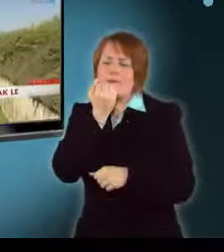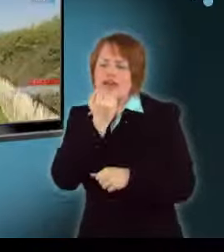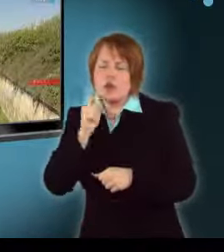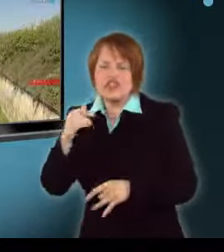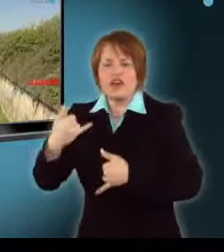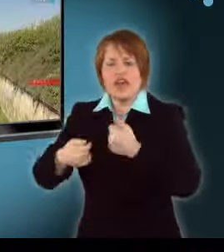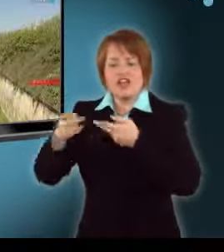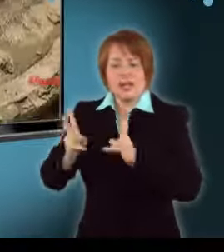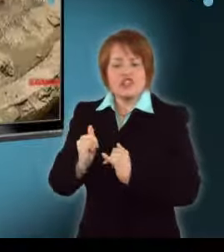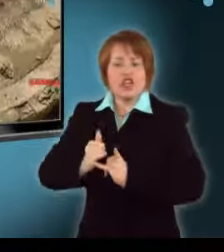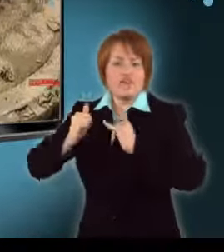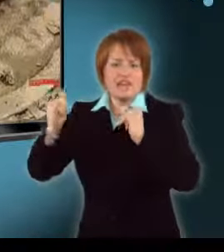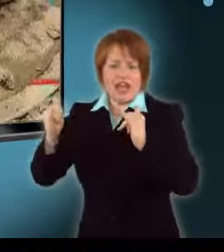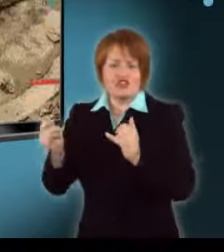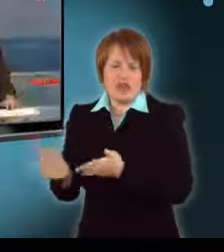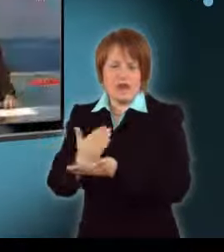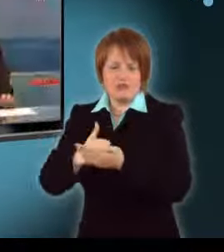versenyképesség javítására.